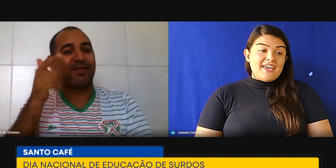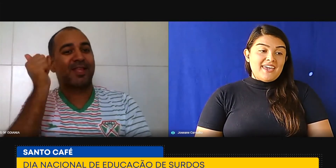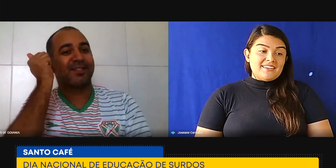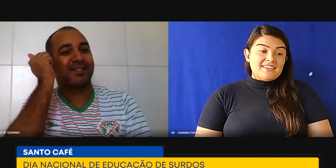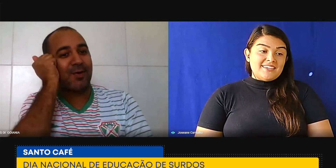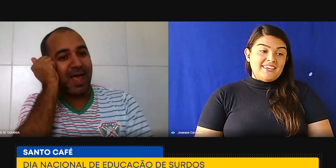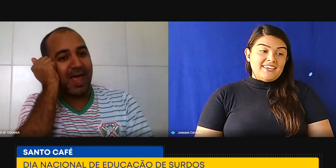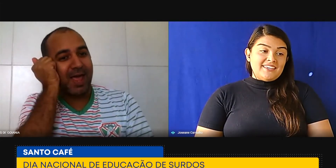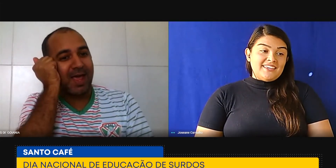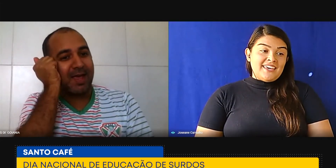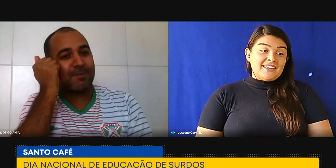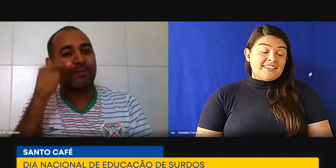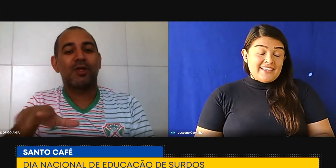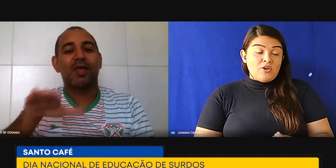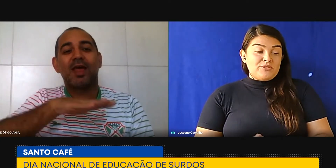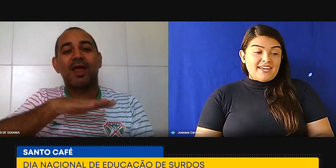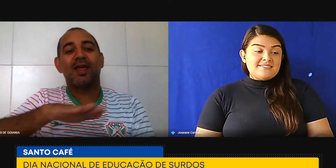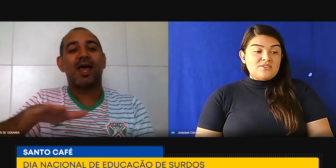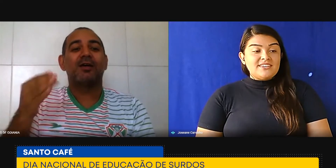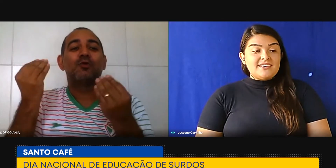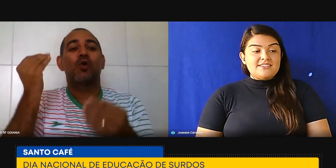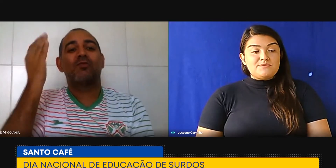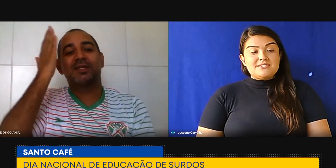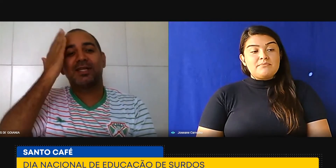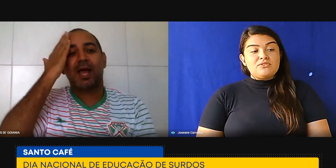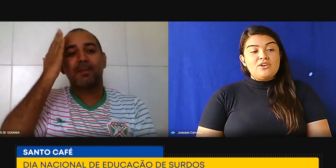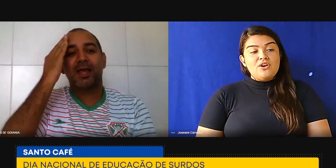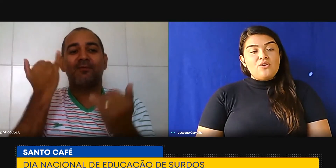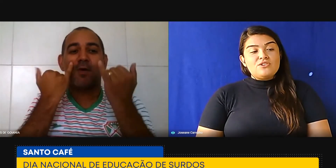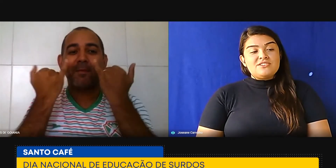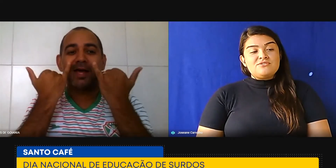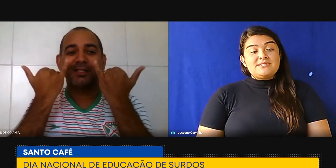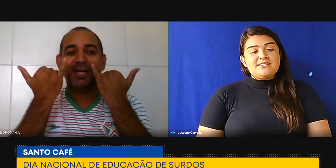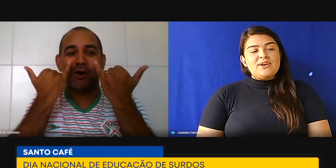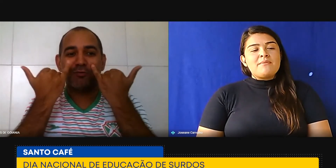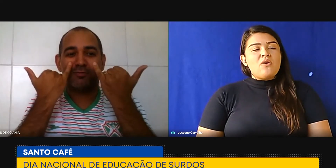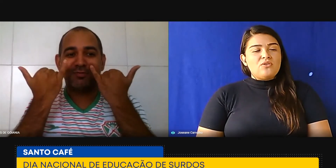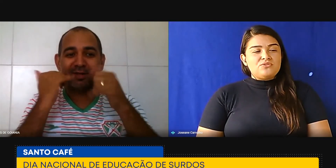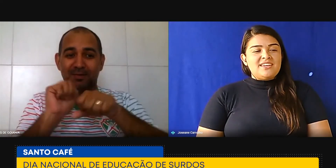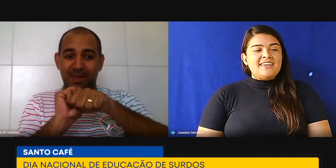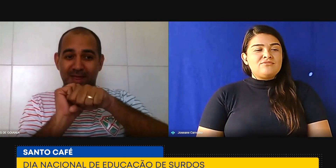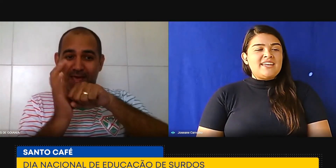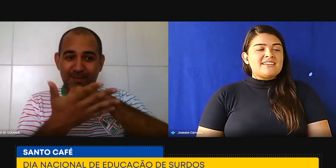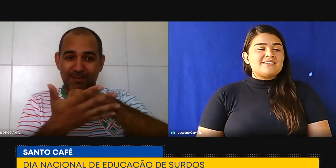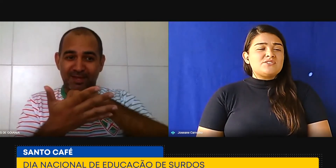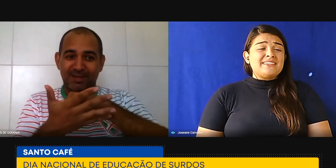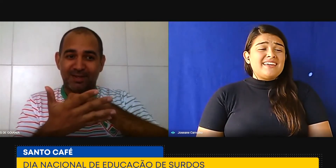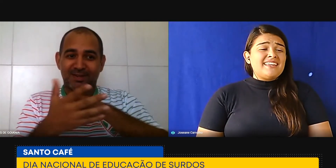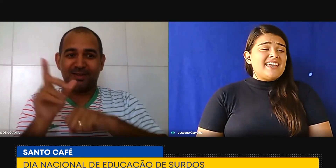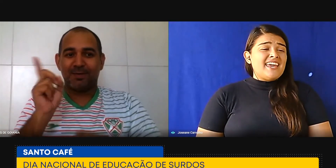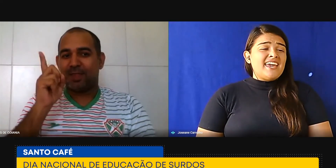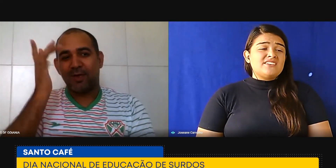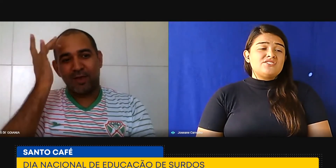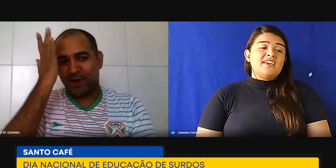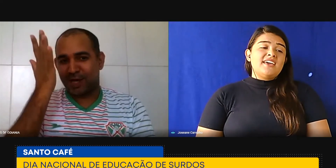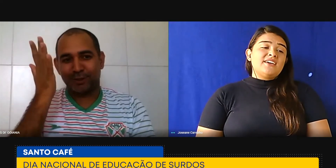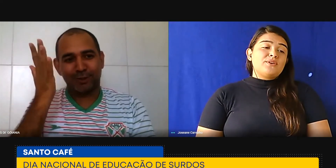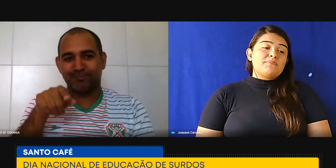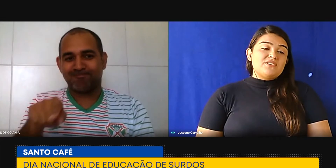barreiras da comunicação que existe. Por exemplo, hoje, no ensino remoto, não tem acesso à internet, o que